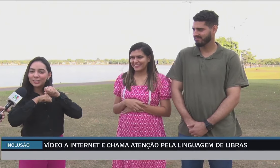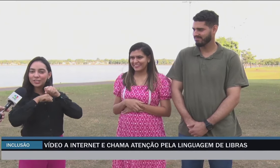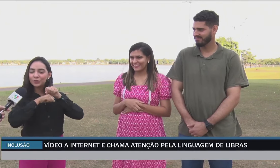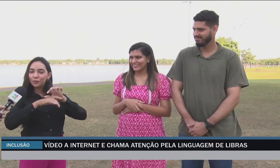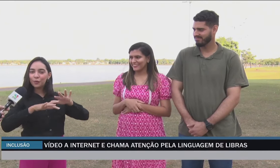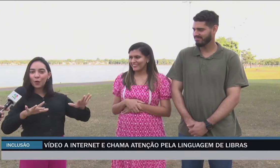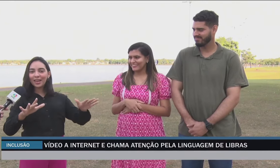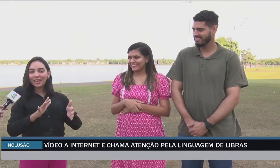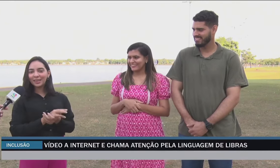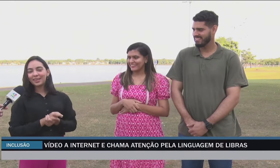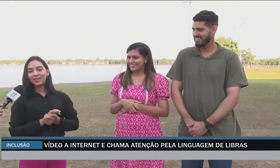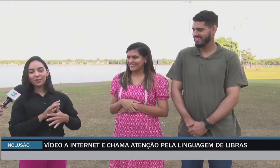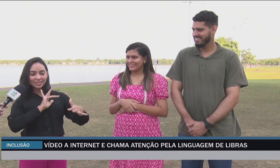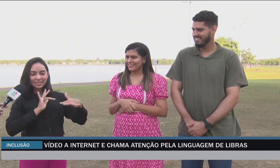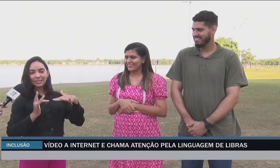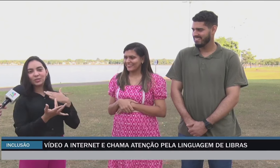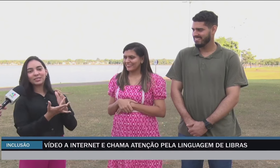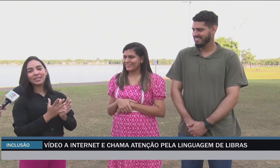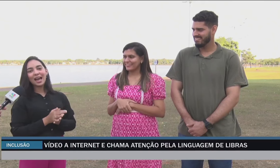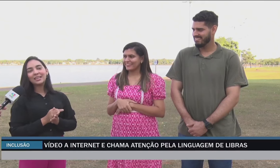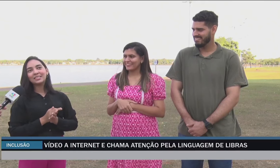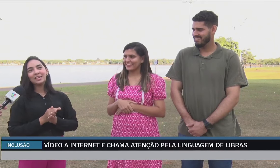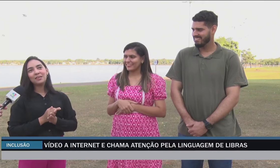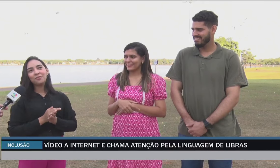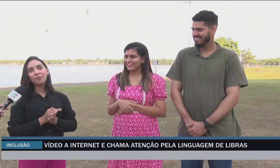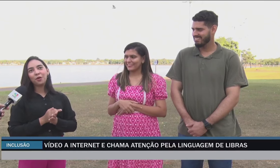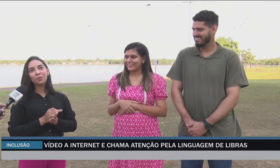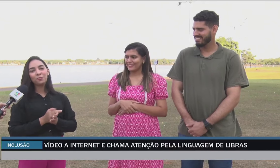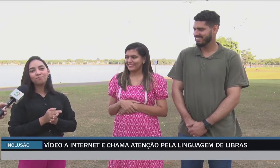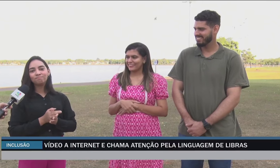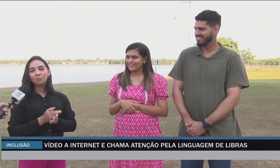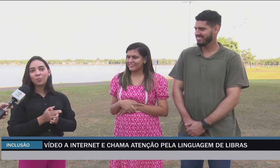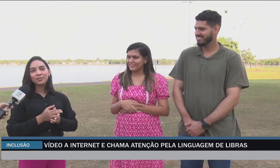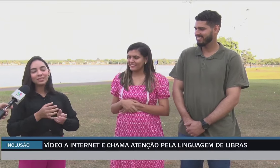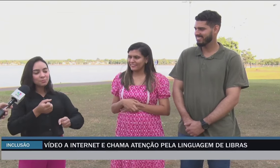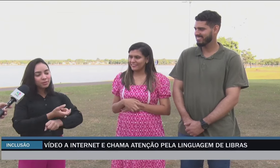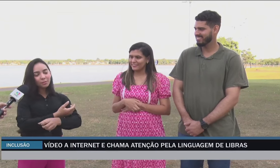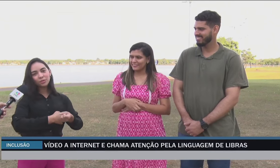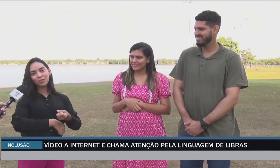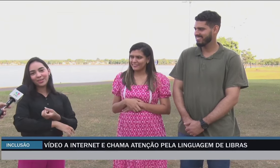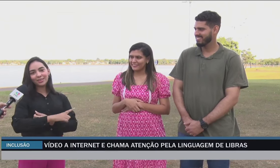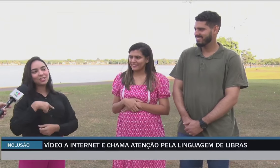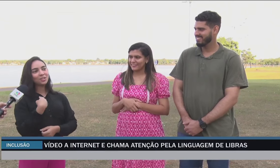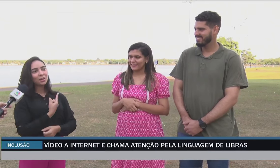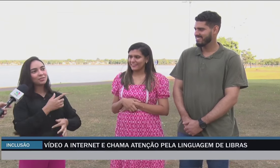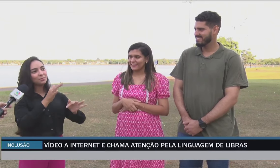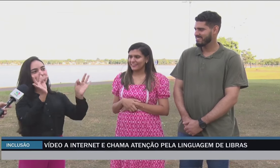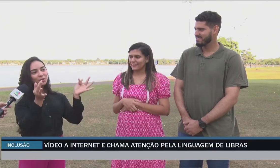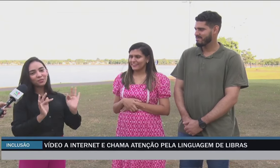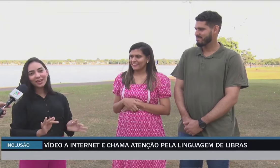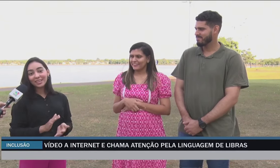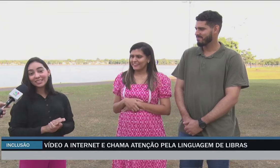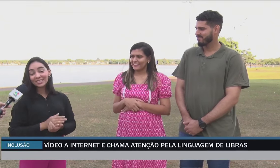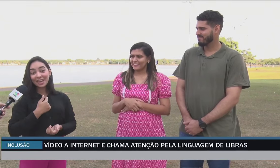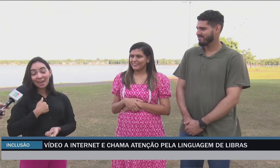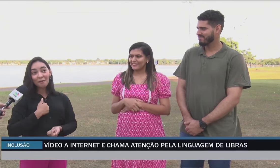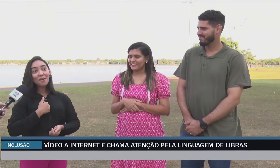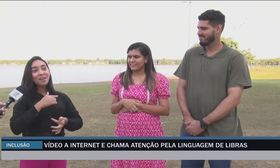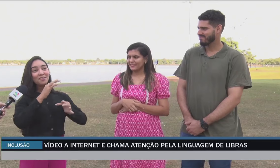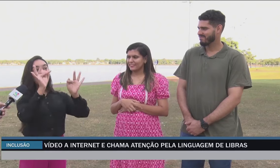divulgou em todas as redes sociais. E foi um momento muito emocionante, que nós ficamos muito felizes. E eu fiquei